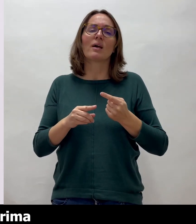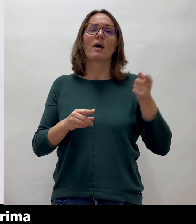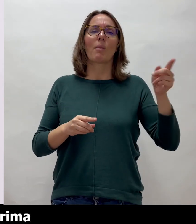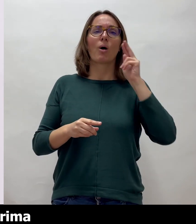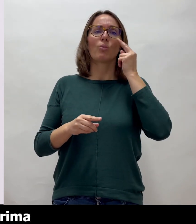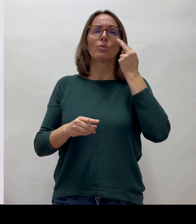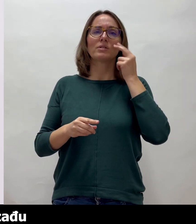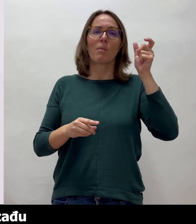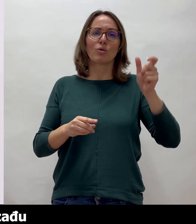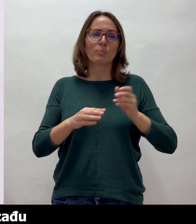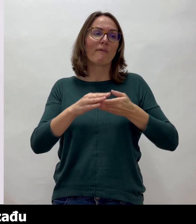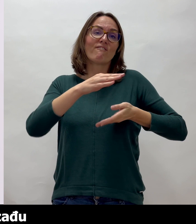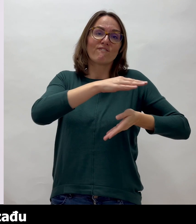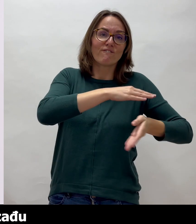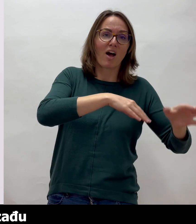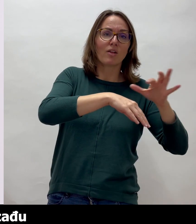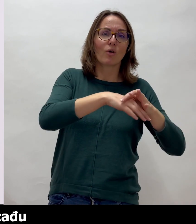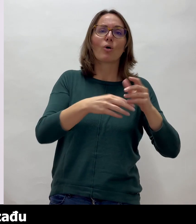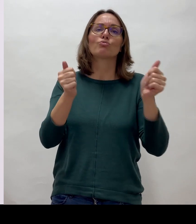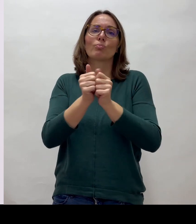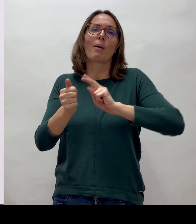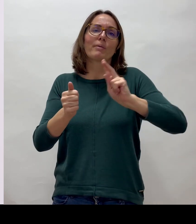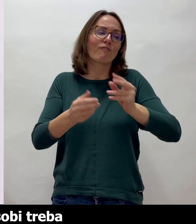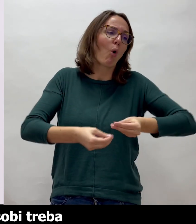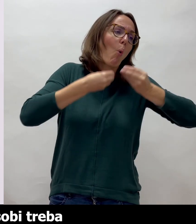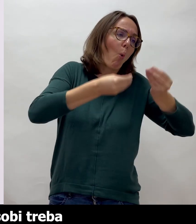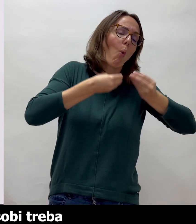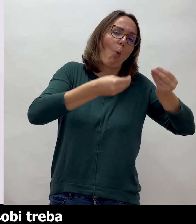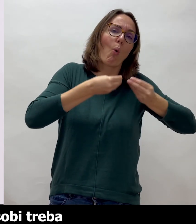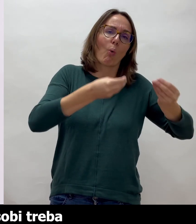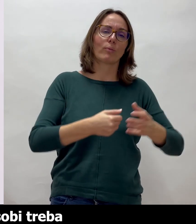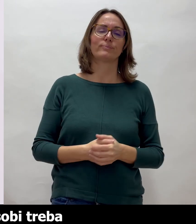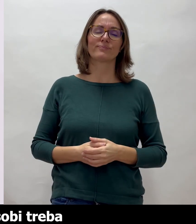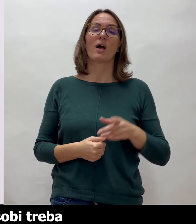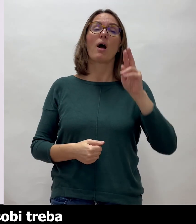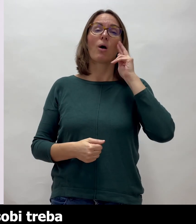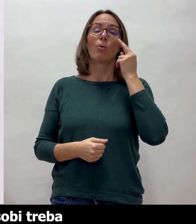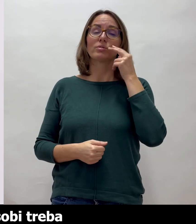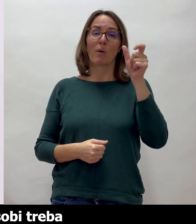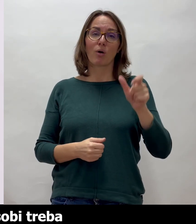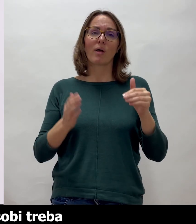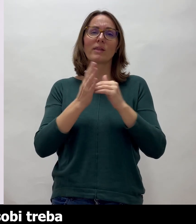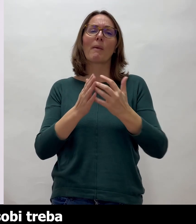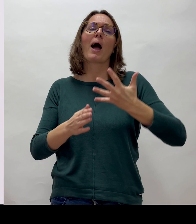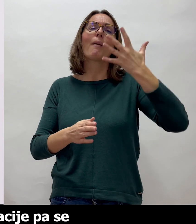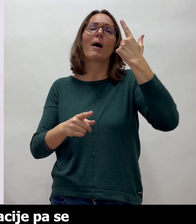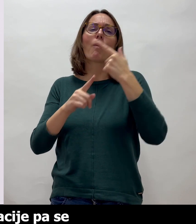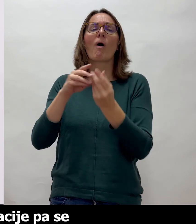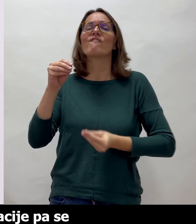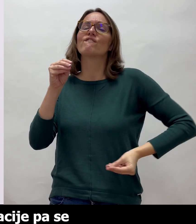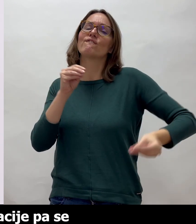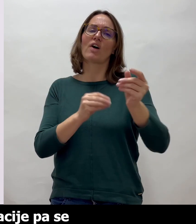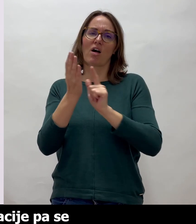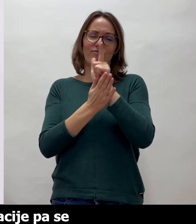ostatak informacija tek kada izađu iz ordinacije. Gluhoslijepoj osobi treba i do pet puta više vremena da